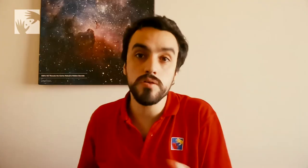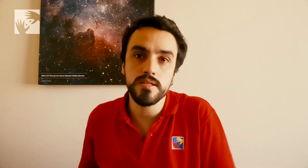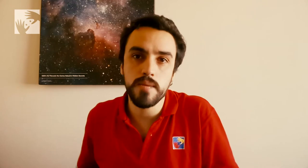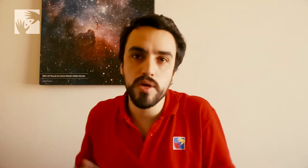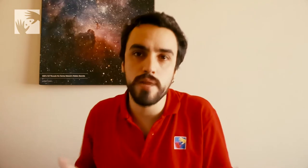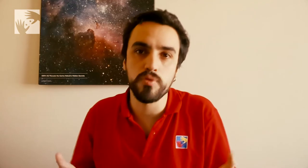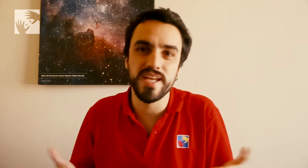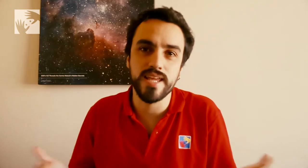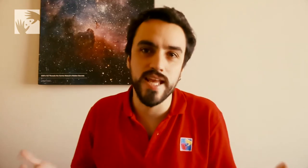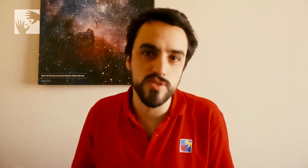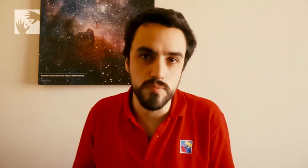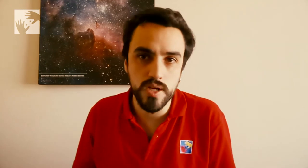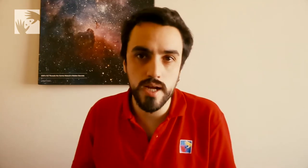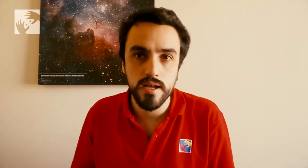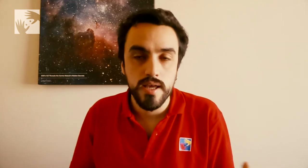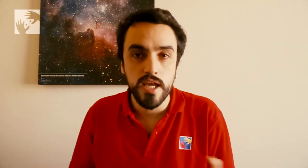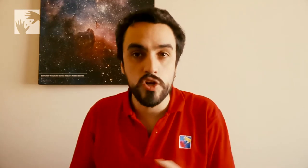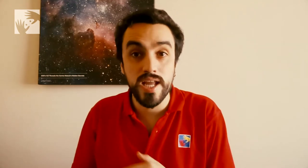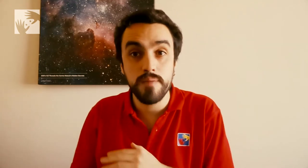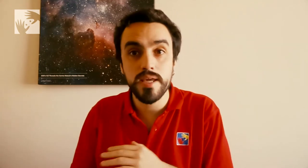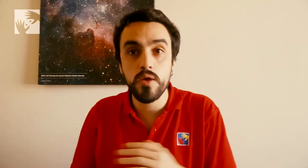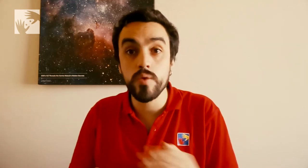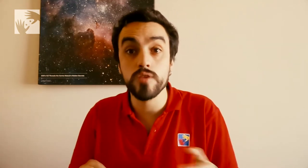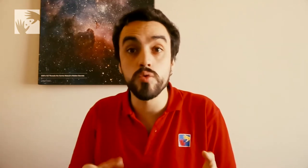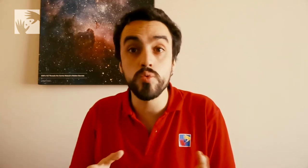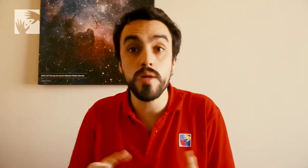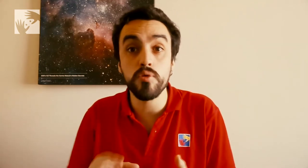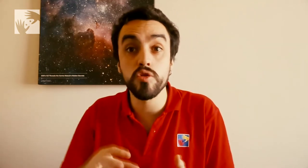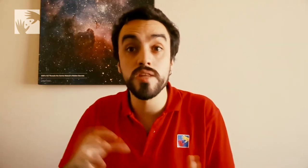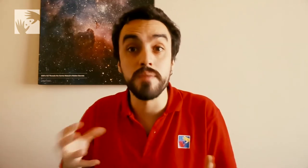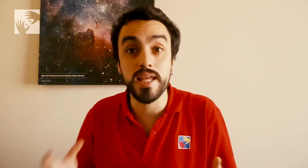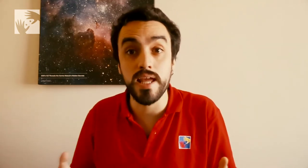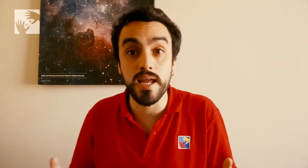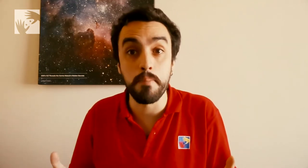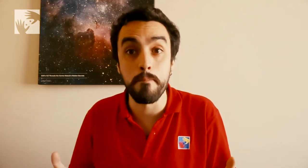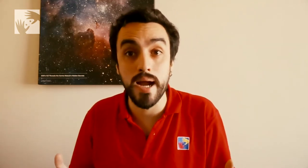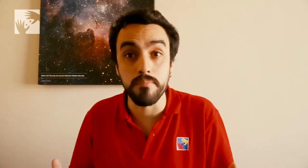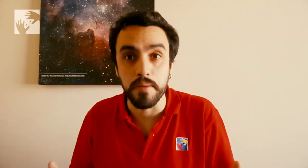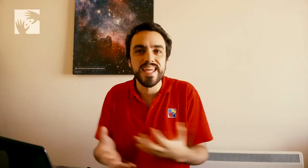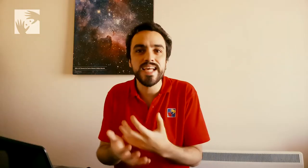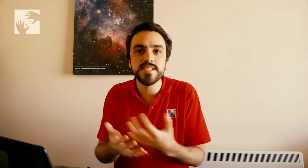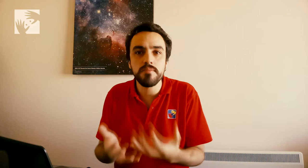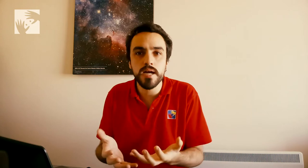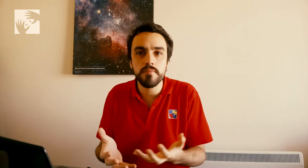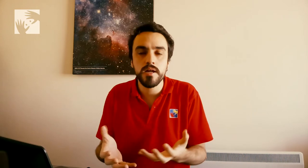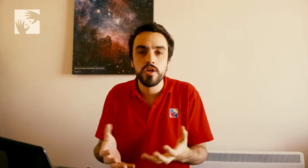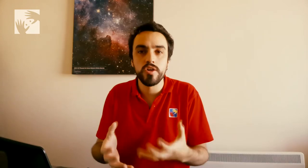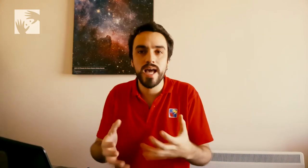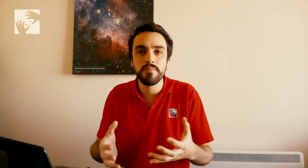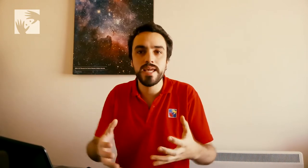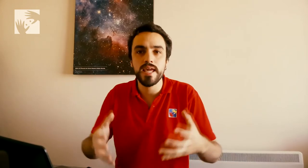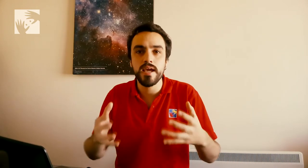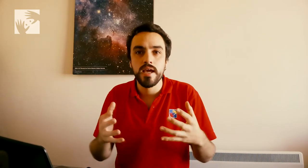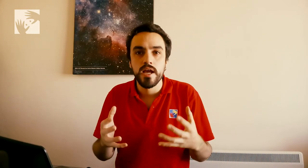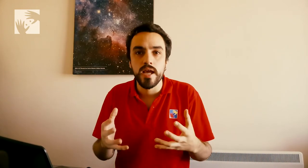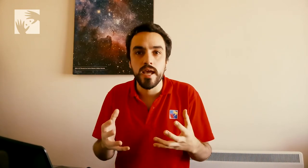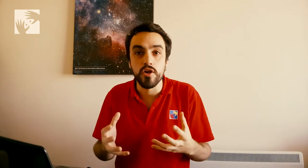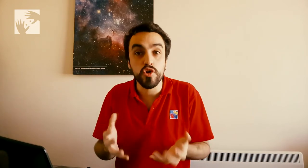tendríamos que responder que es un volcán, no es nada más que una estructura por donde emerge magma. ¿Qué es el magma? No es nada más que roca